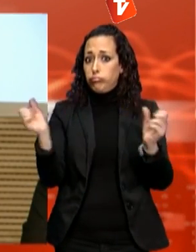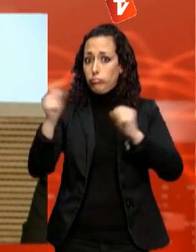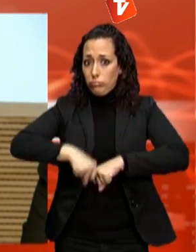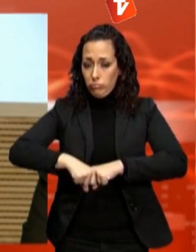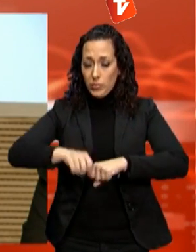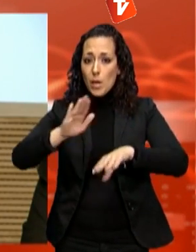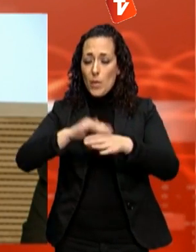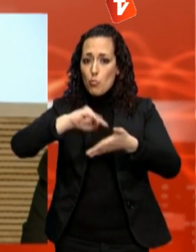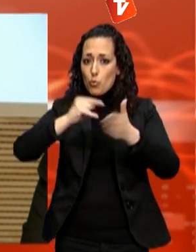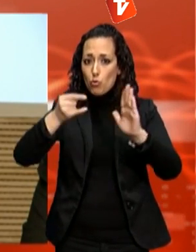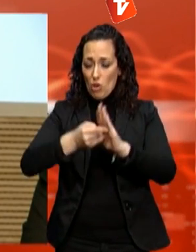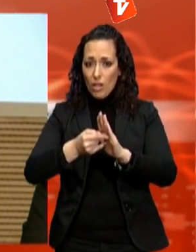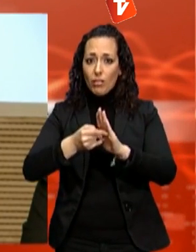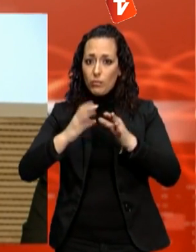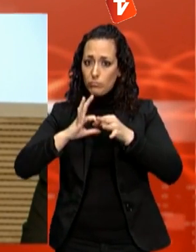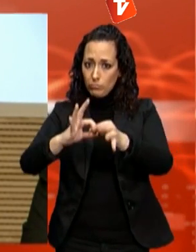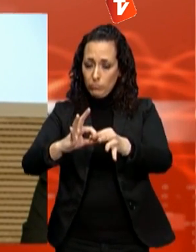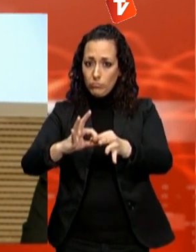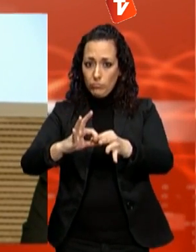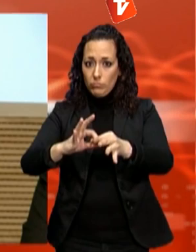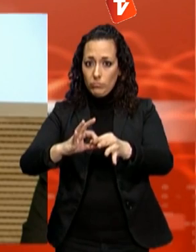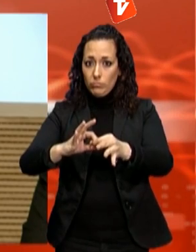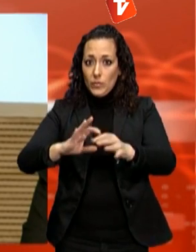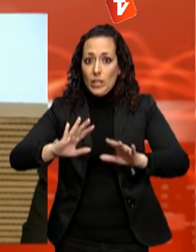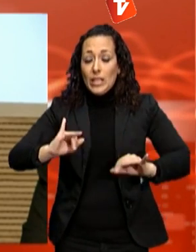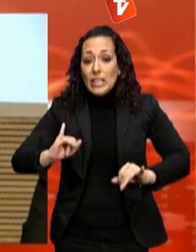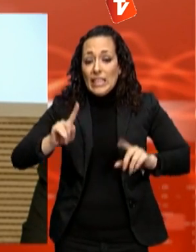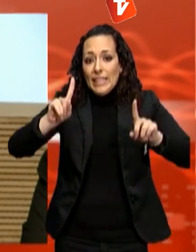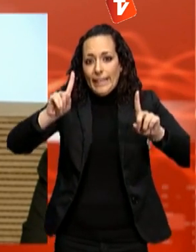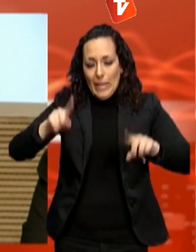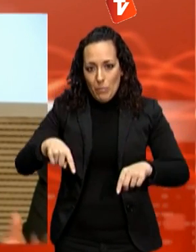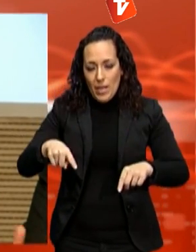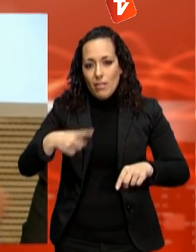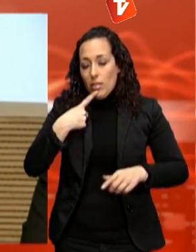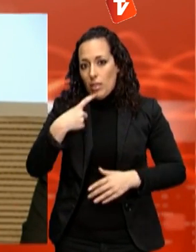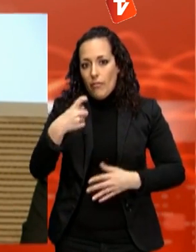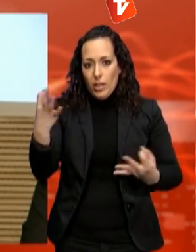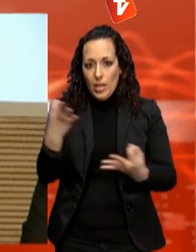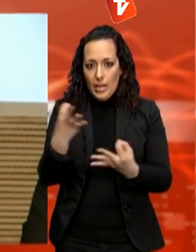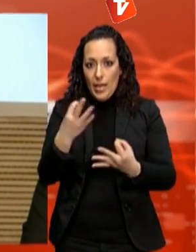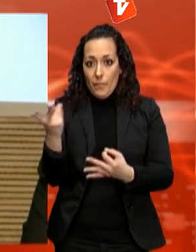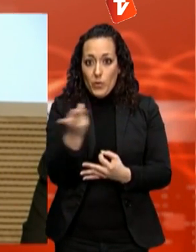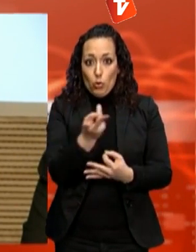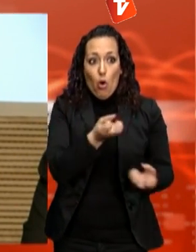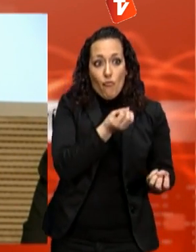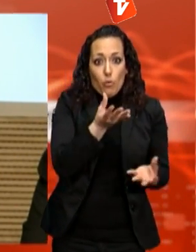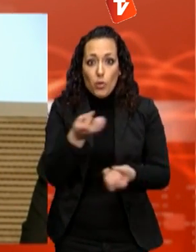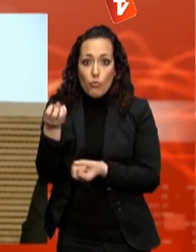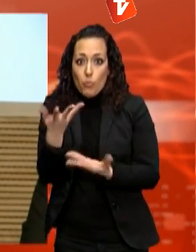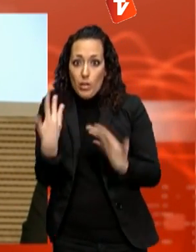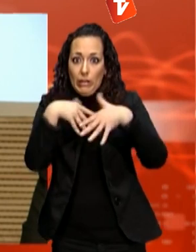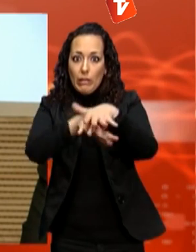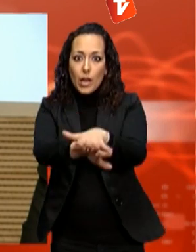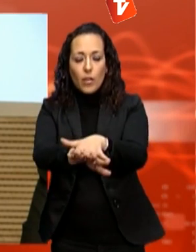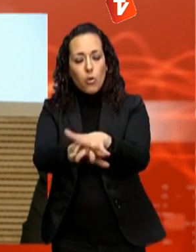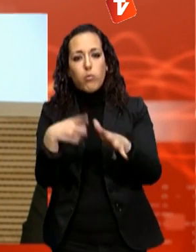conjuntament, però sobretot, que en aquests moments és molt difícil a vegades, és d'integrar dades tant d'una administració com de l'altra. I en aquest cas hi ha hagut una